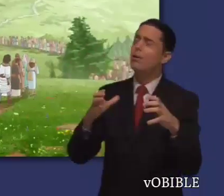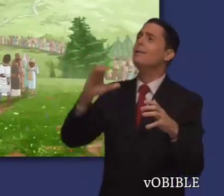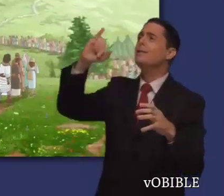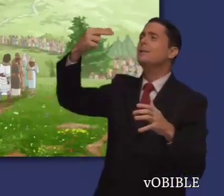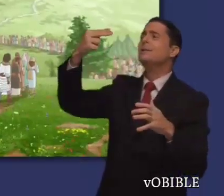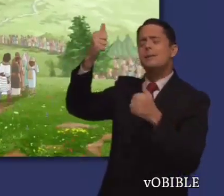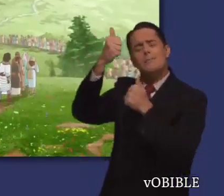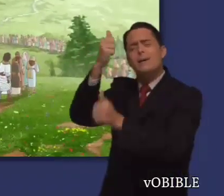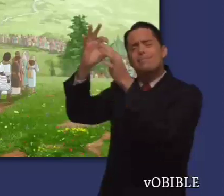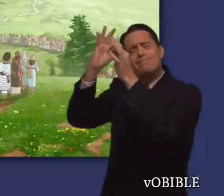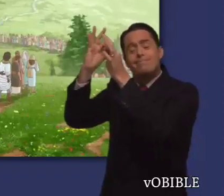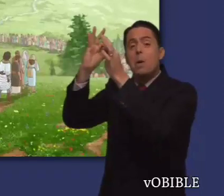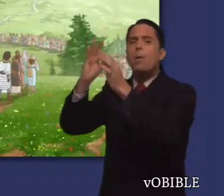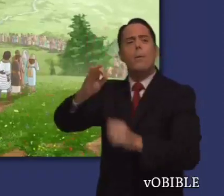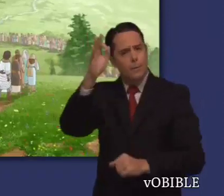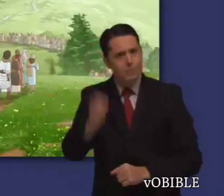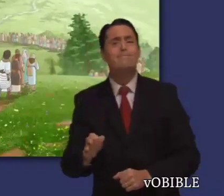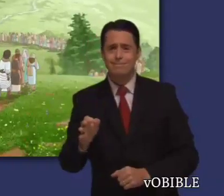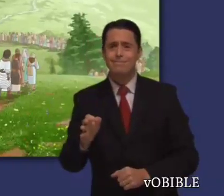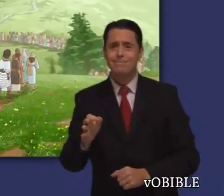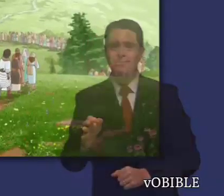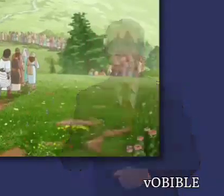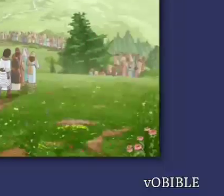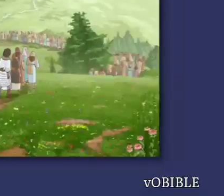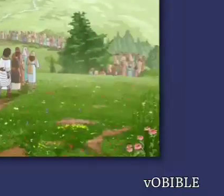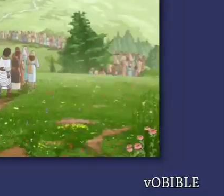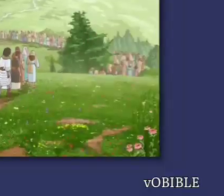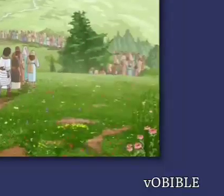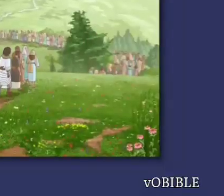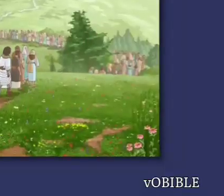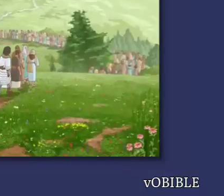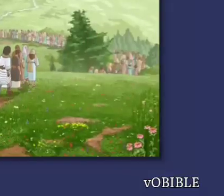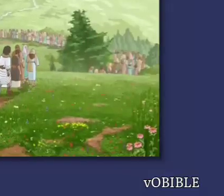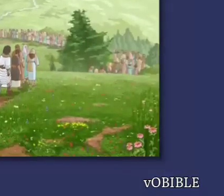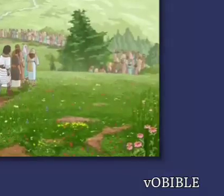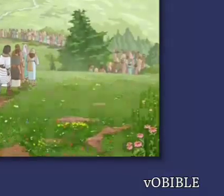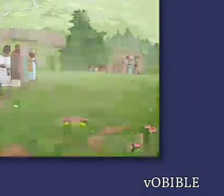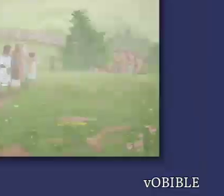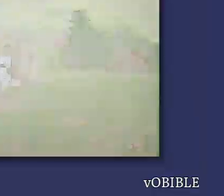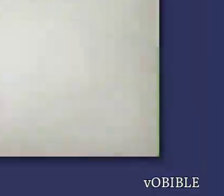falsas y que personas de todas las naciones subirían a la montaña de la casa de Jehová.